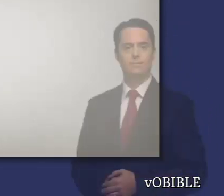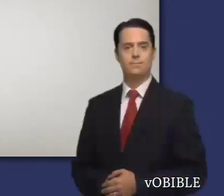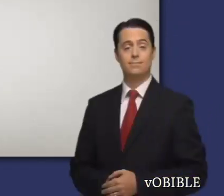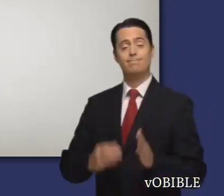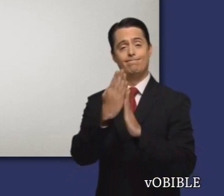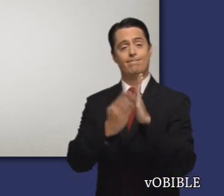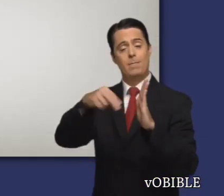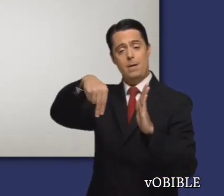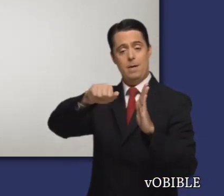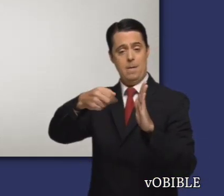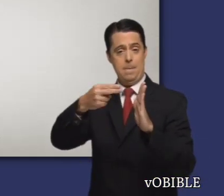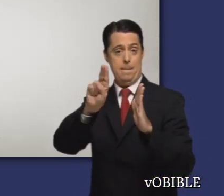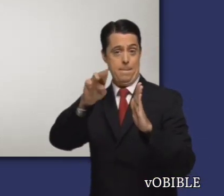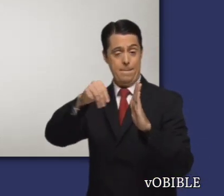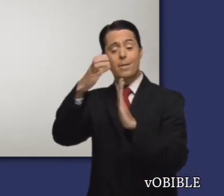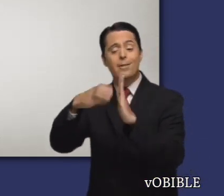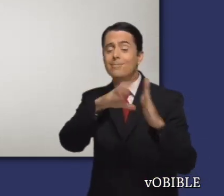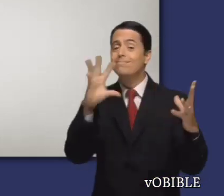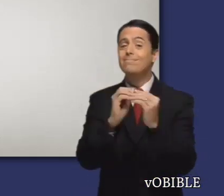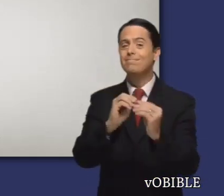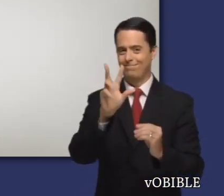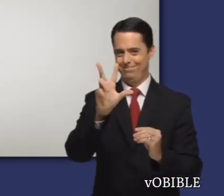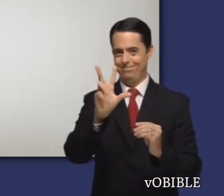El libro de Nahum tiene tres capítulos.